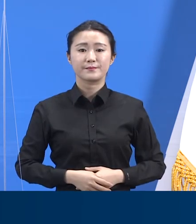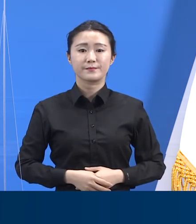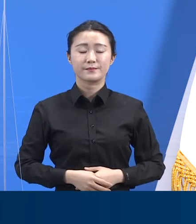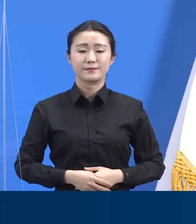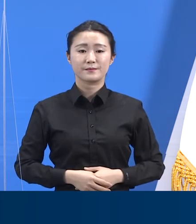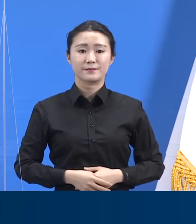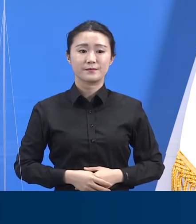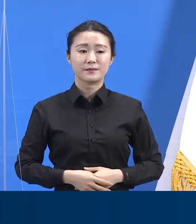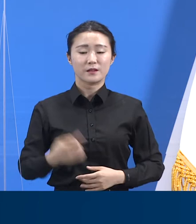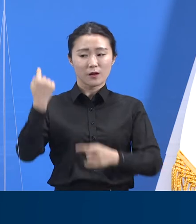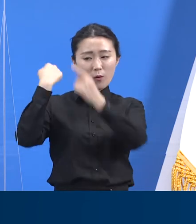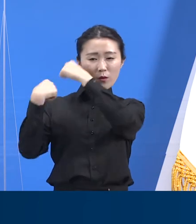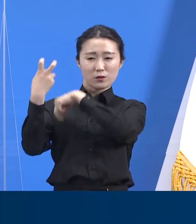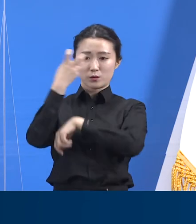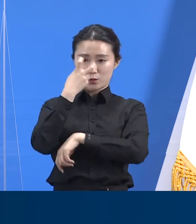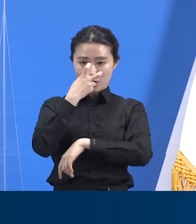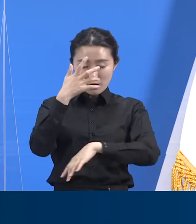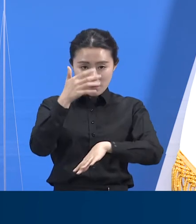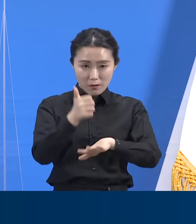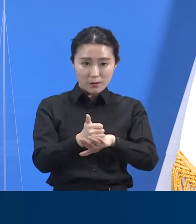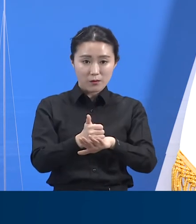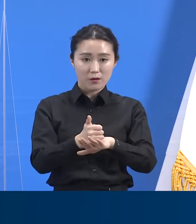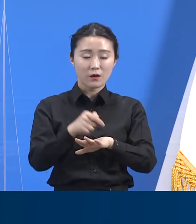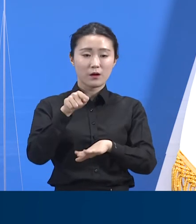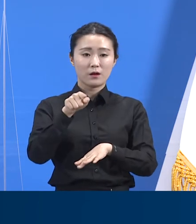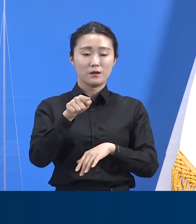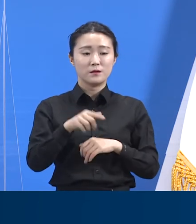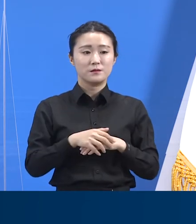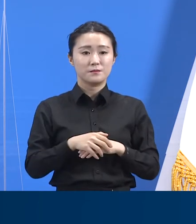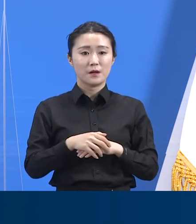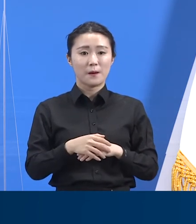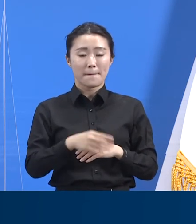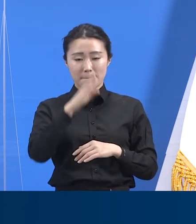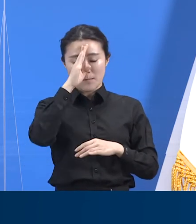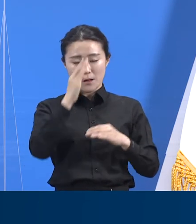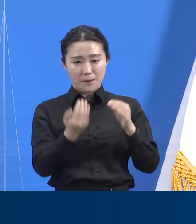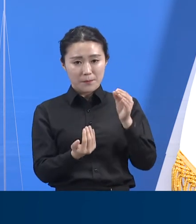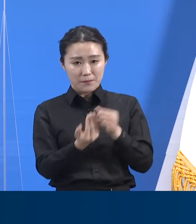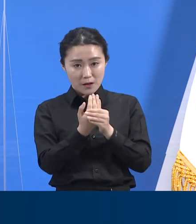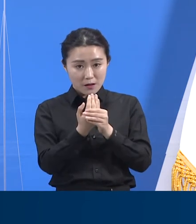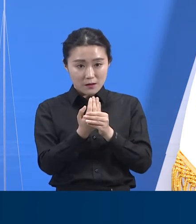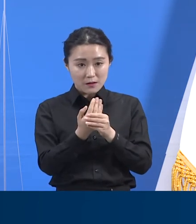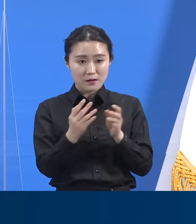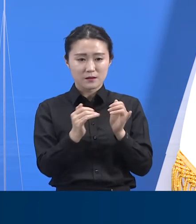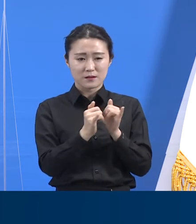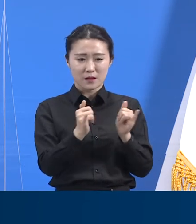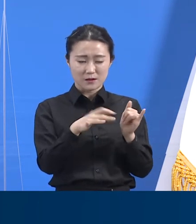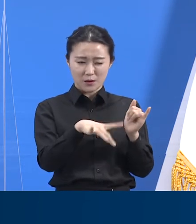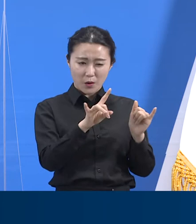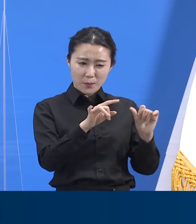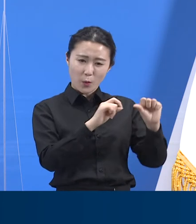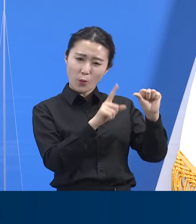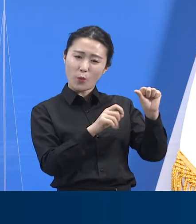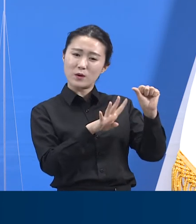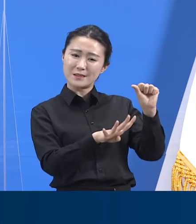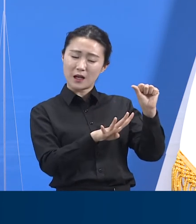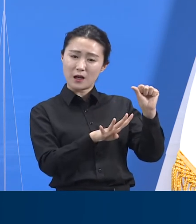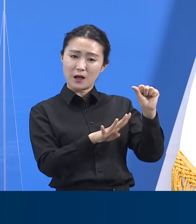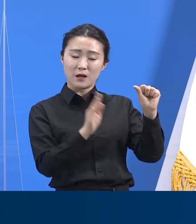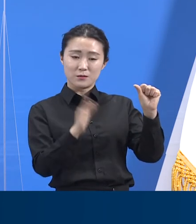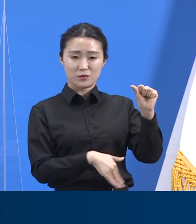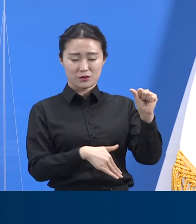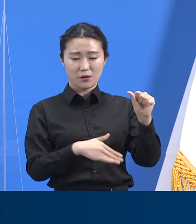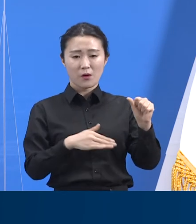역학조사서에 의하면 해당 클러스터의 지표 환자는 5월 4일부터 증상이 발현했습니다. 검사를